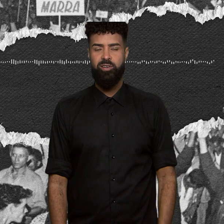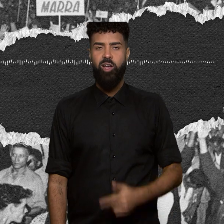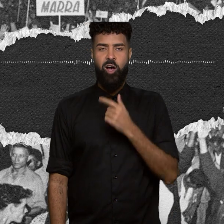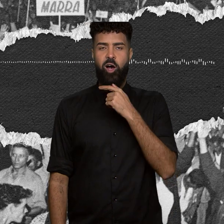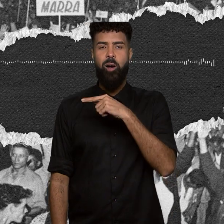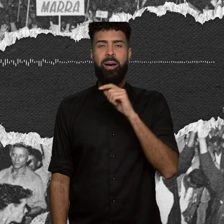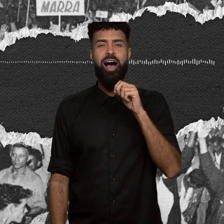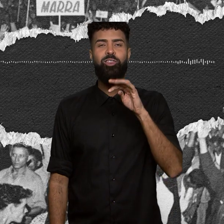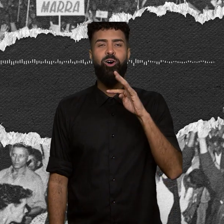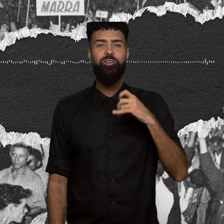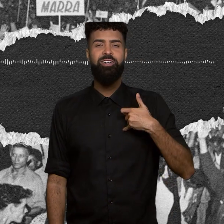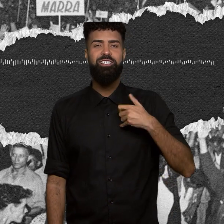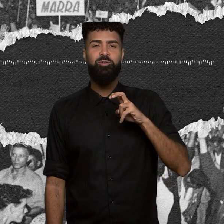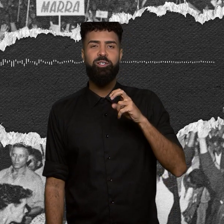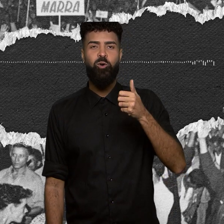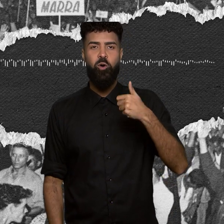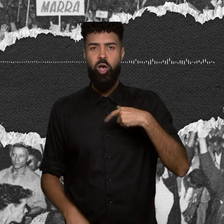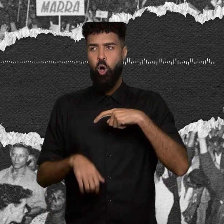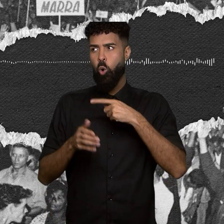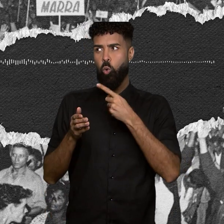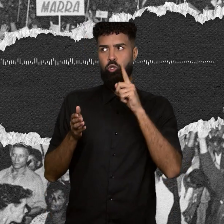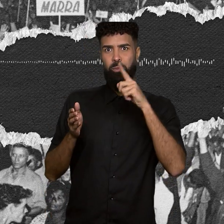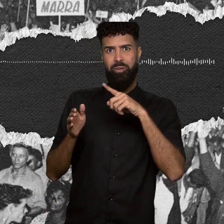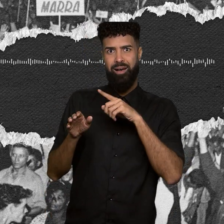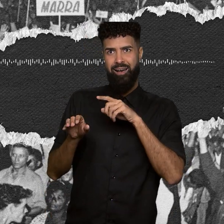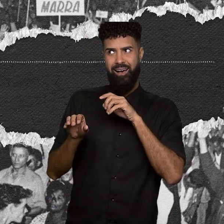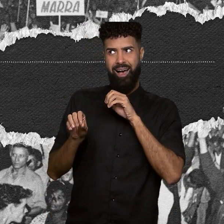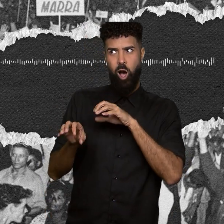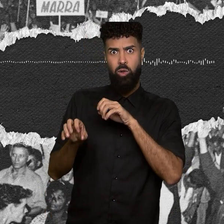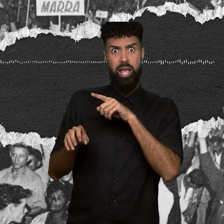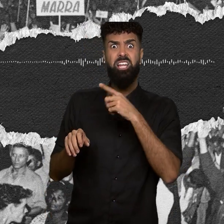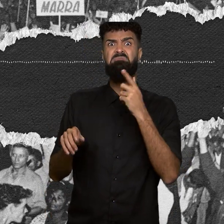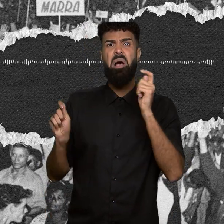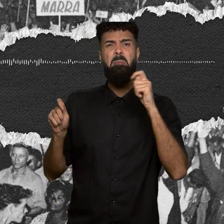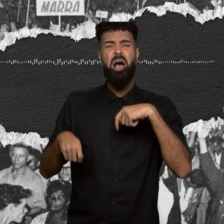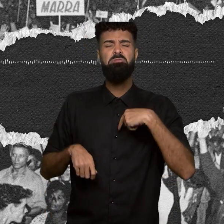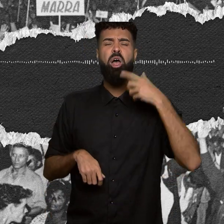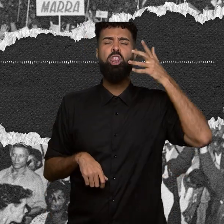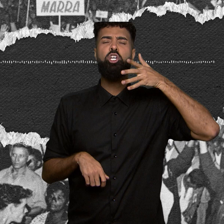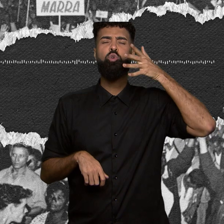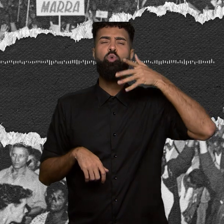aula de encerramento, sentiu-se capaz de fazer um discurso de improviso e falou para o presidente da república.